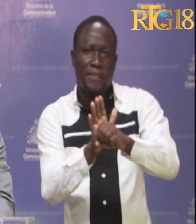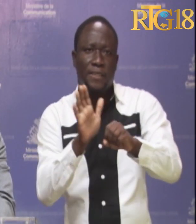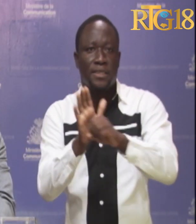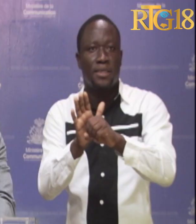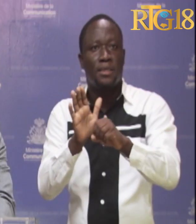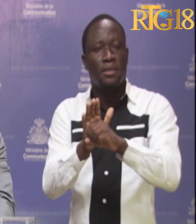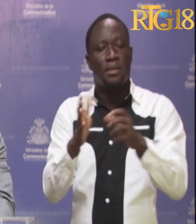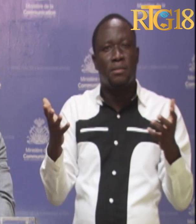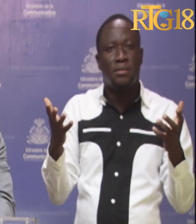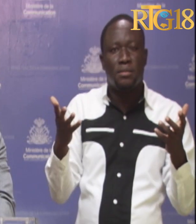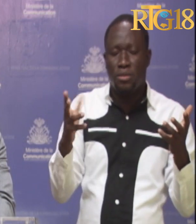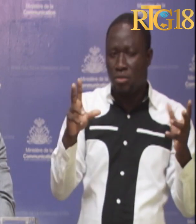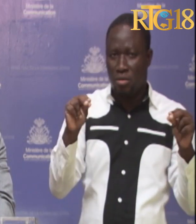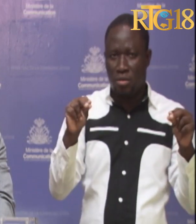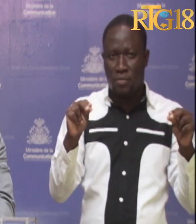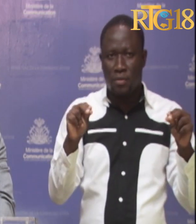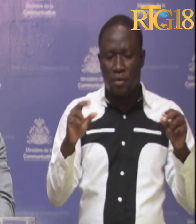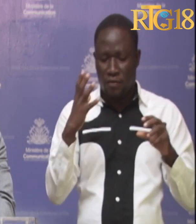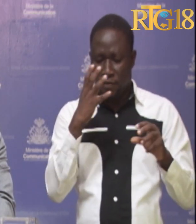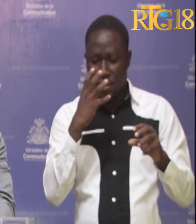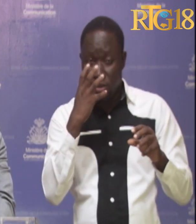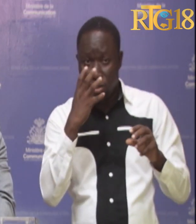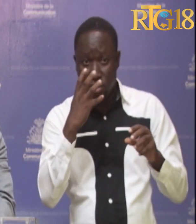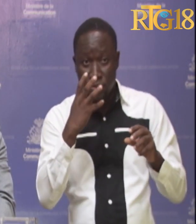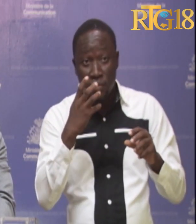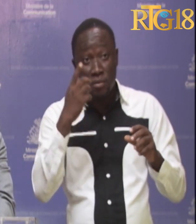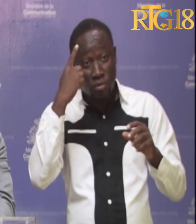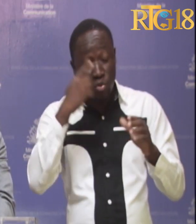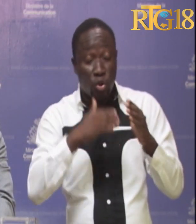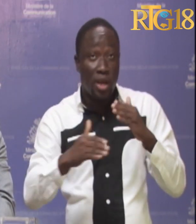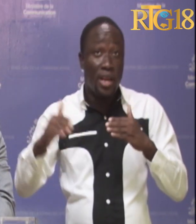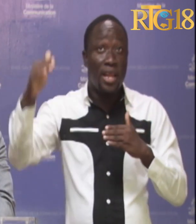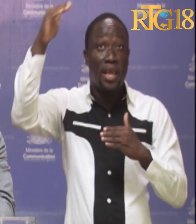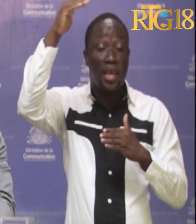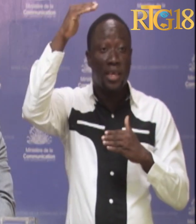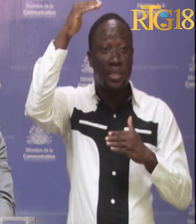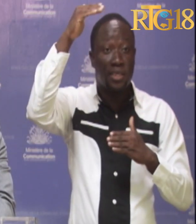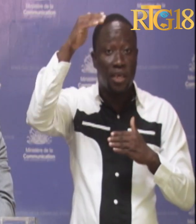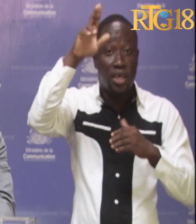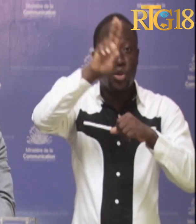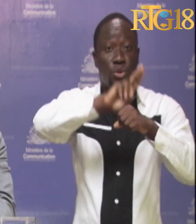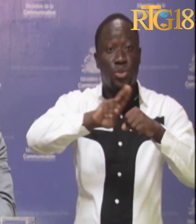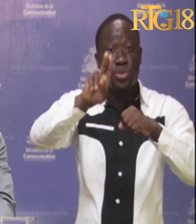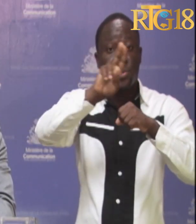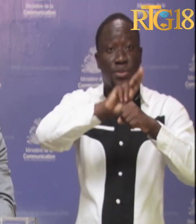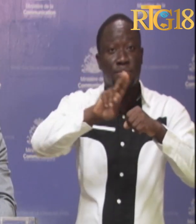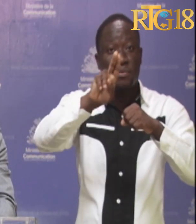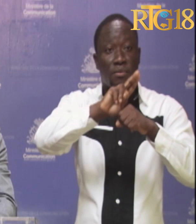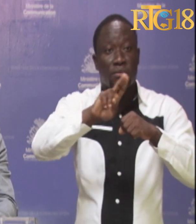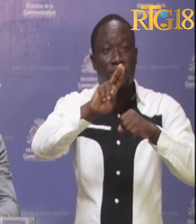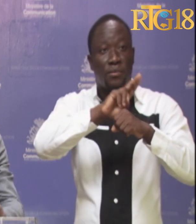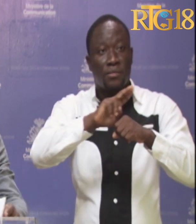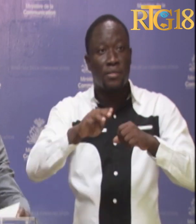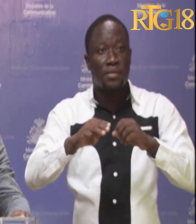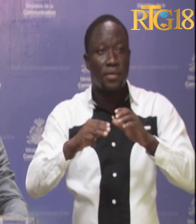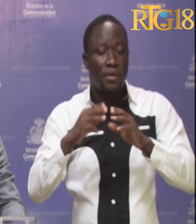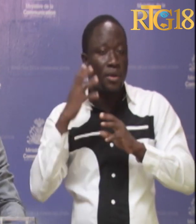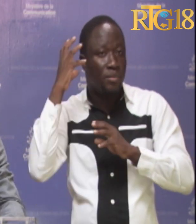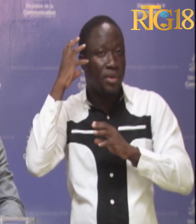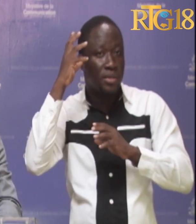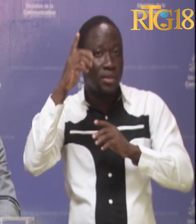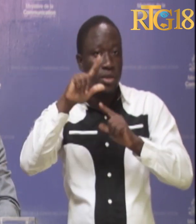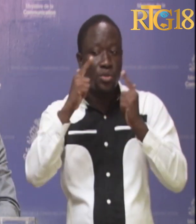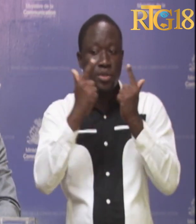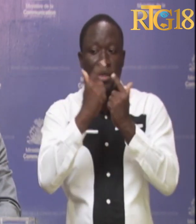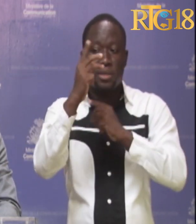sont autant de conséquences fâcheuses de l'expansion et de l'usage perverti des médias sociaux dans le